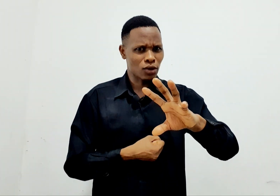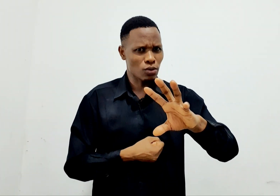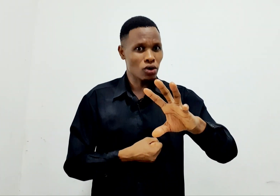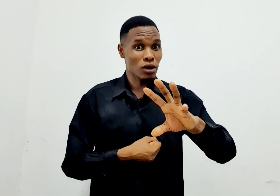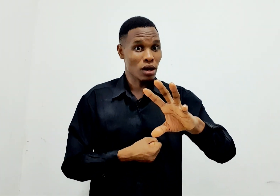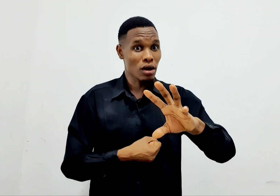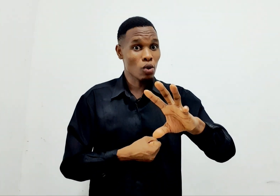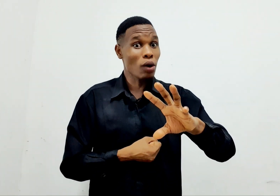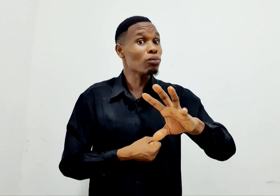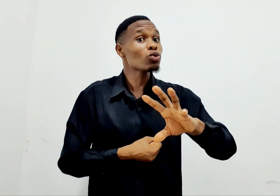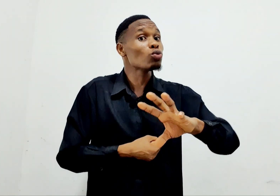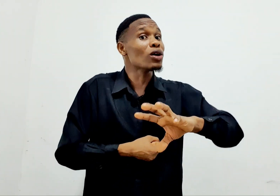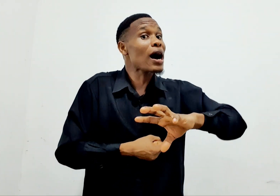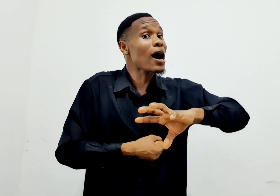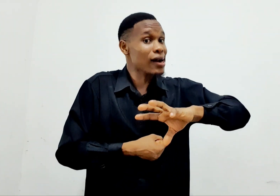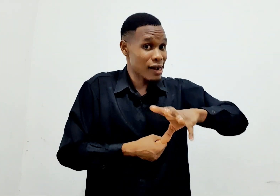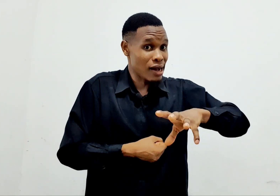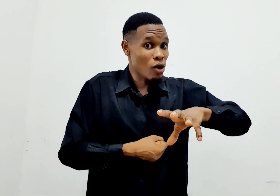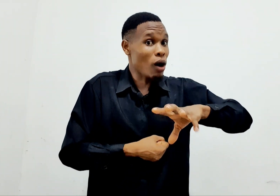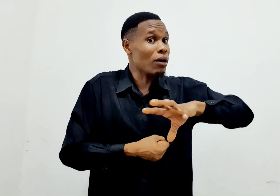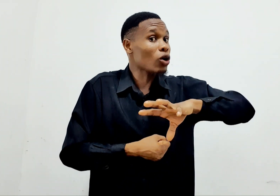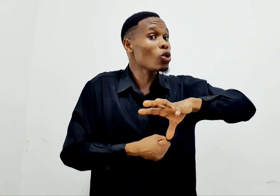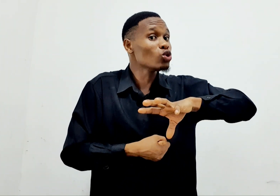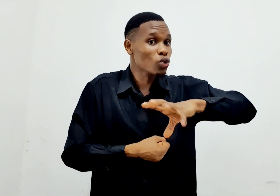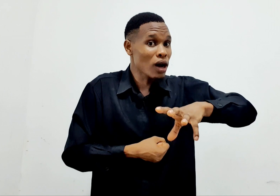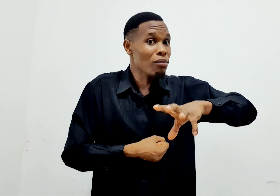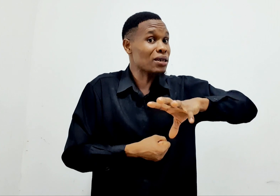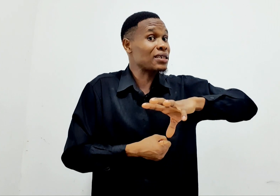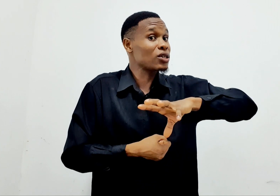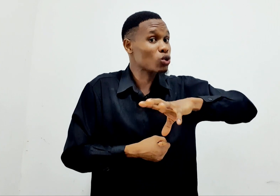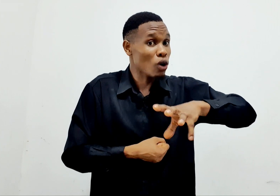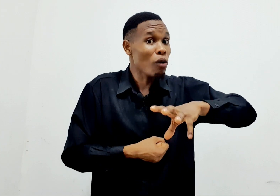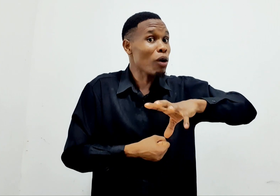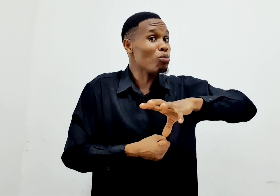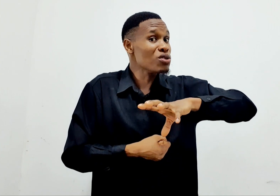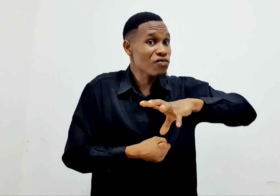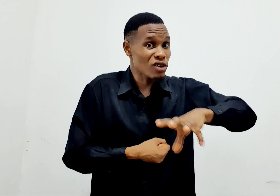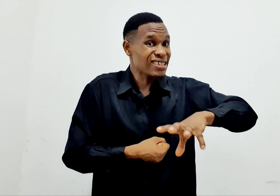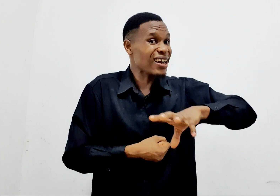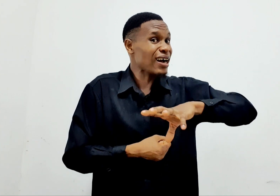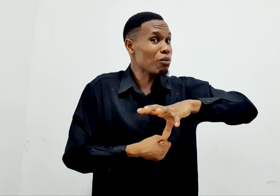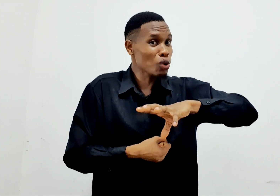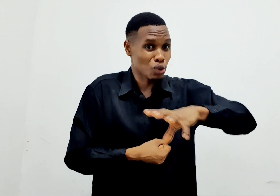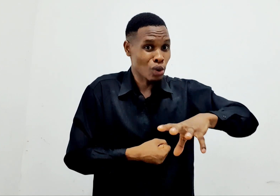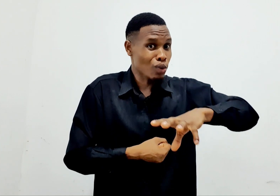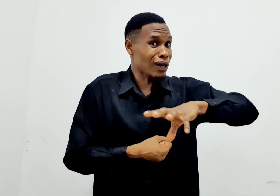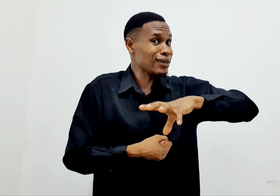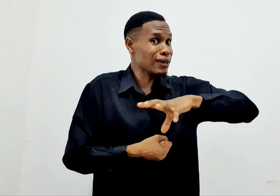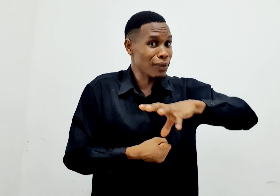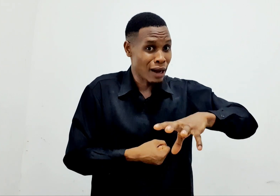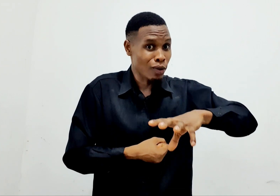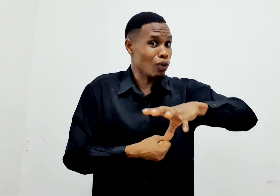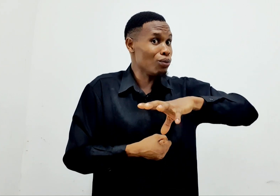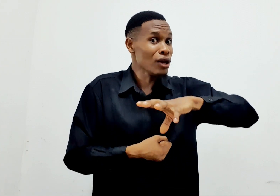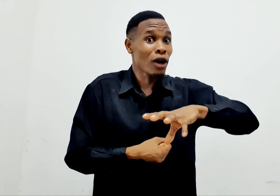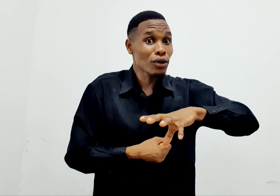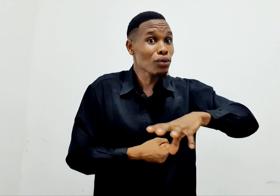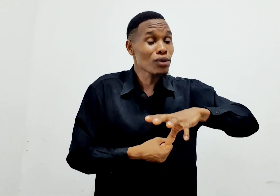siku mgoja. Kwa mtu muhanga. Wa magonjwa. Mateso. Maumivu. Changamoto. Kukatataba. Kumbi. Ndugu